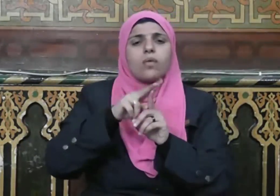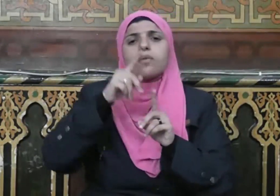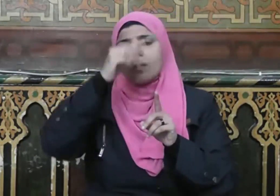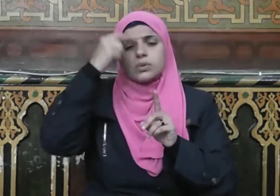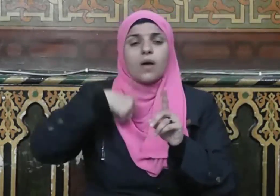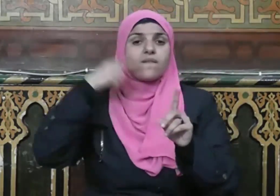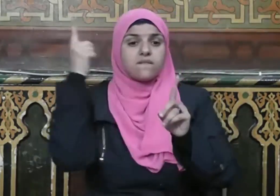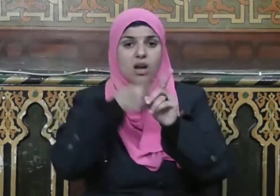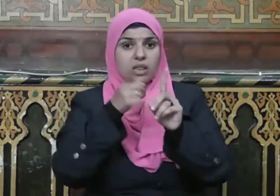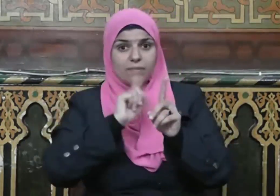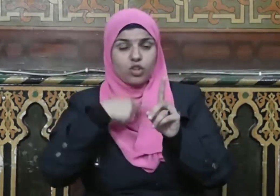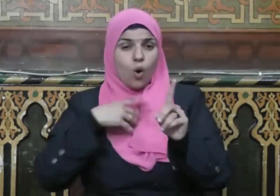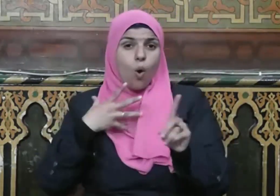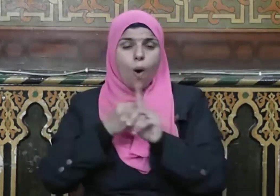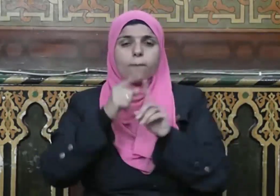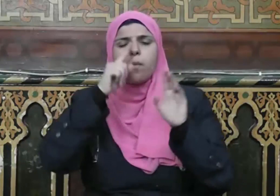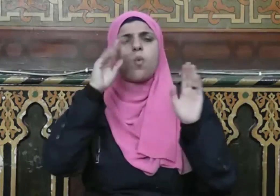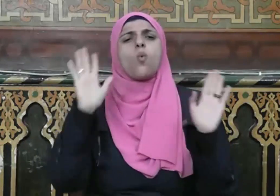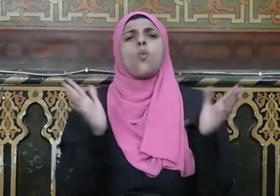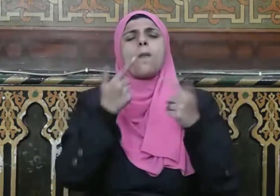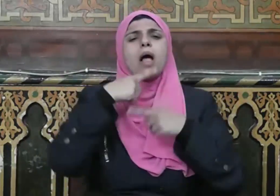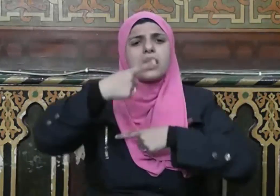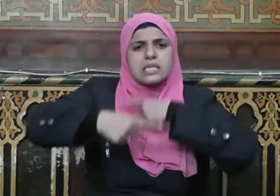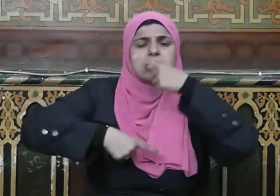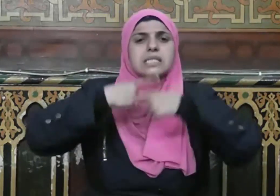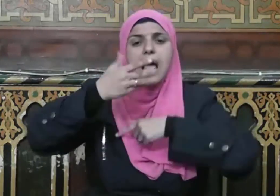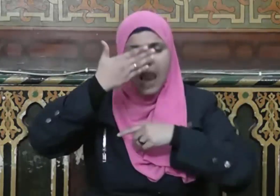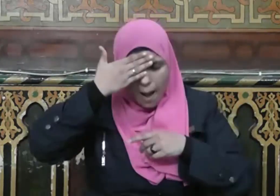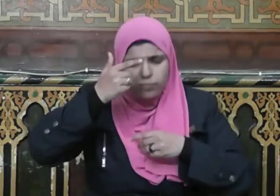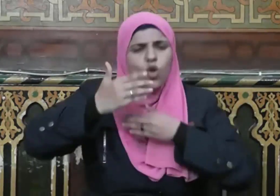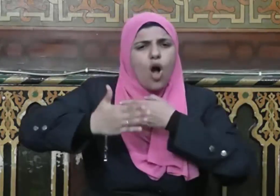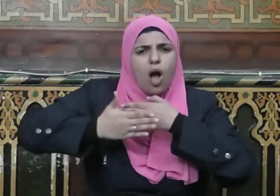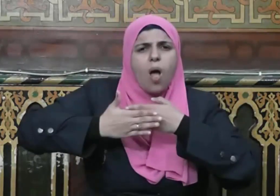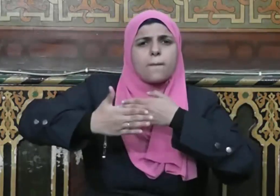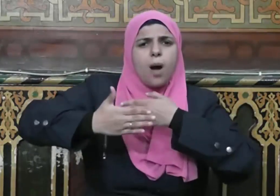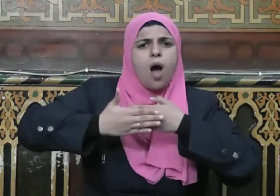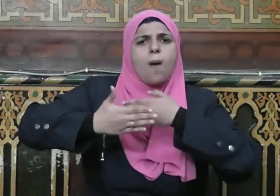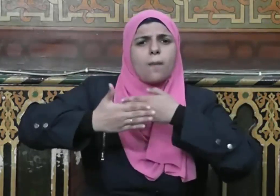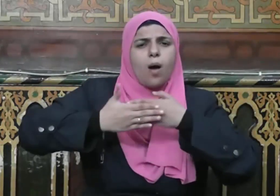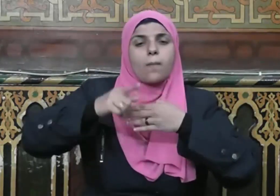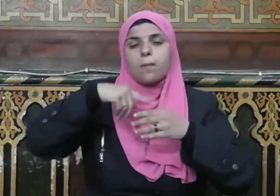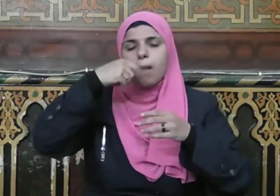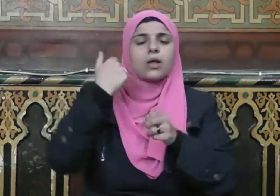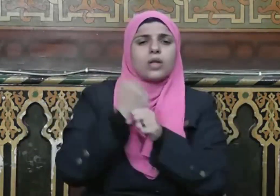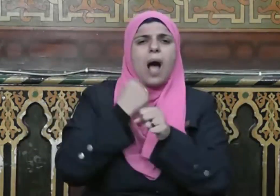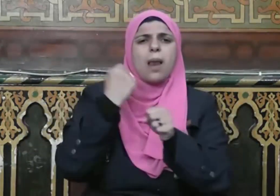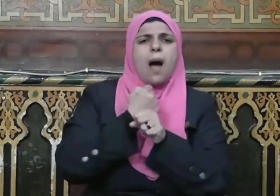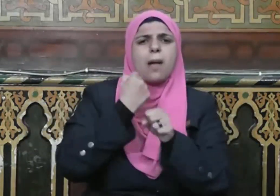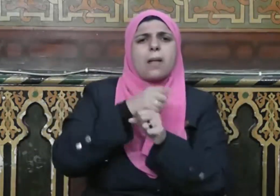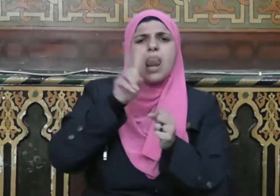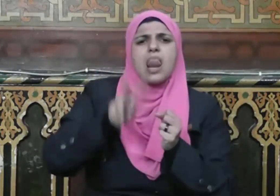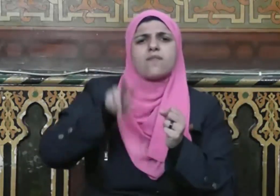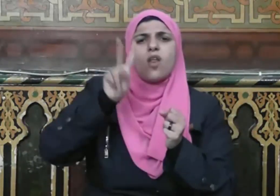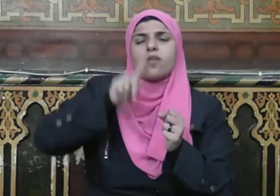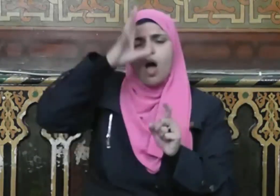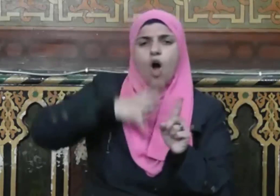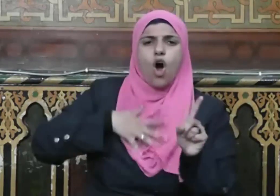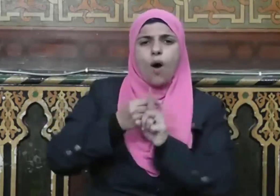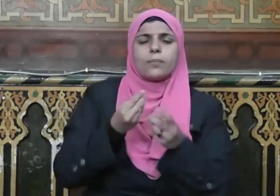عليه وما يزال عبدي يتقرب إلي بالنوافل حتى أحبه فإذا